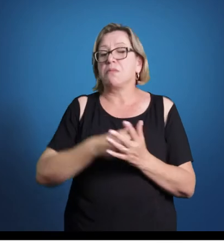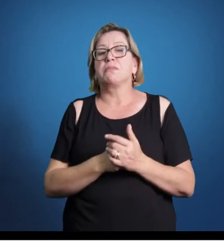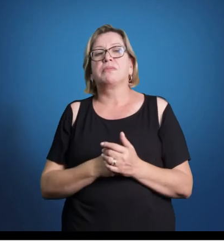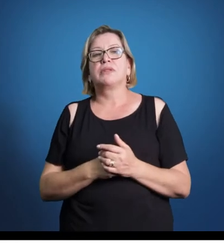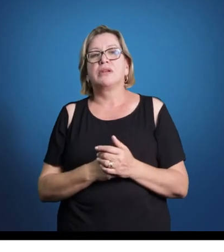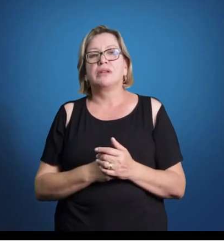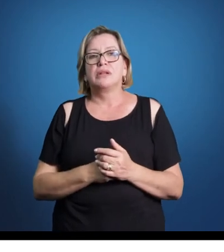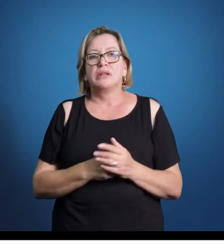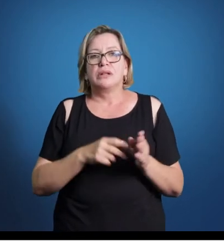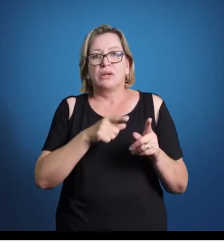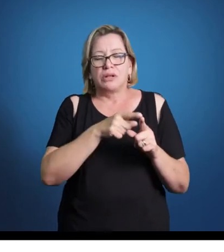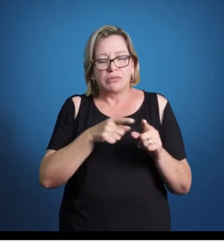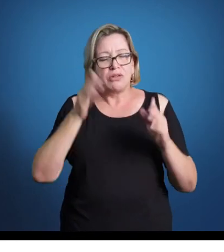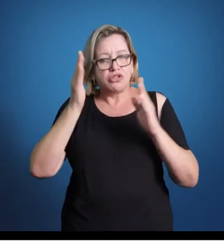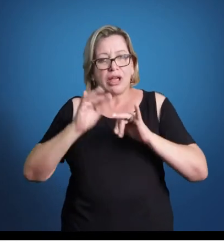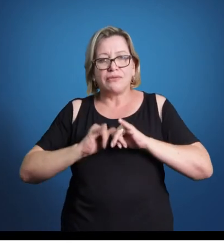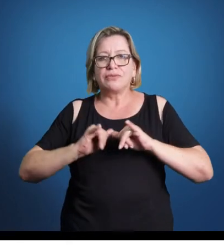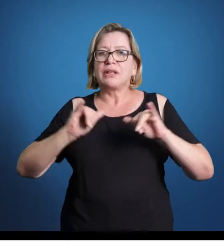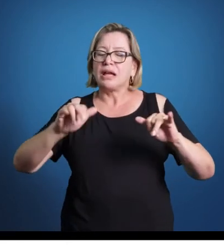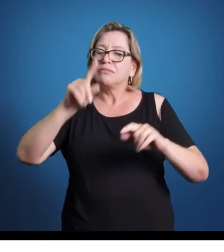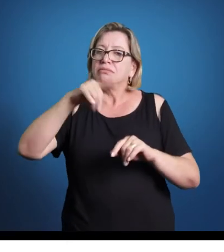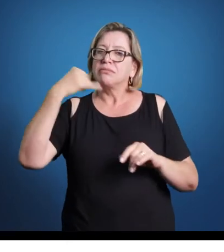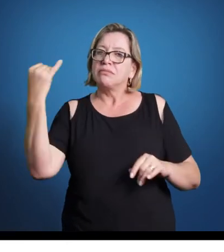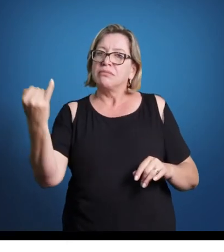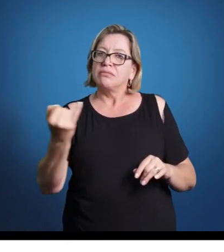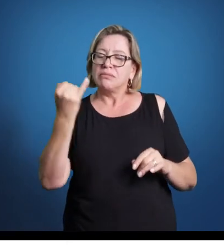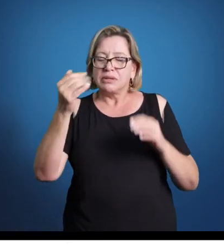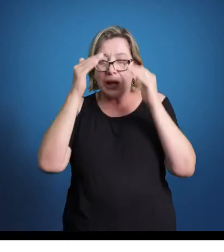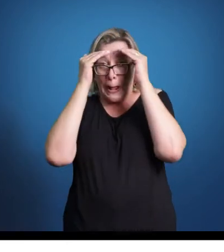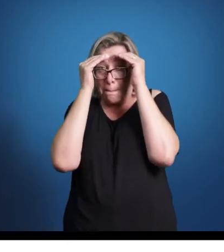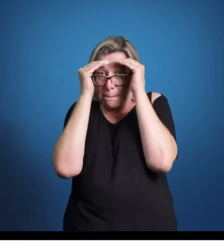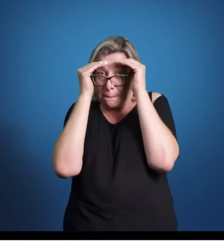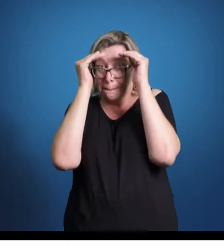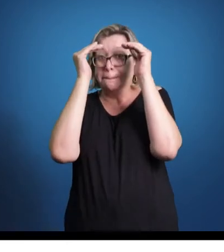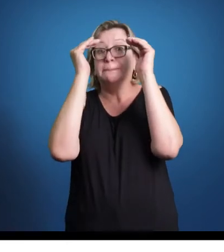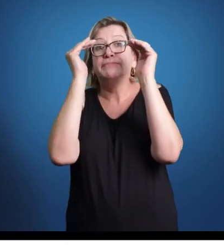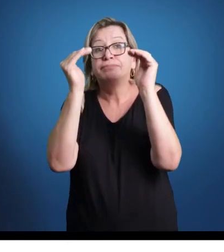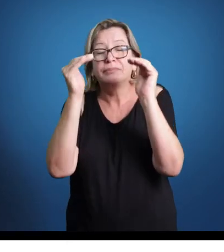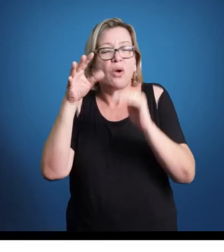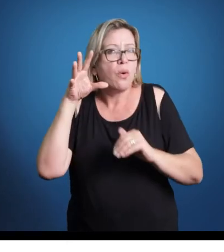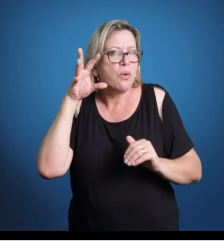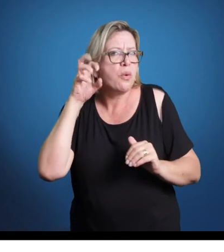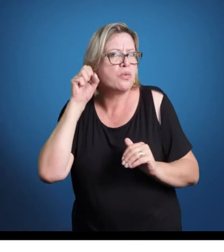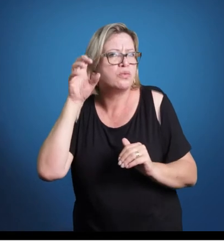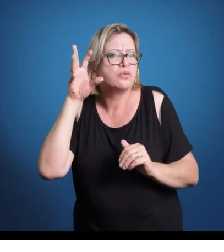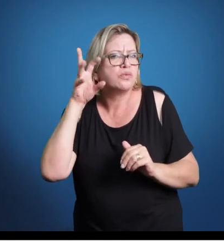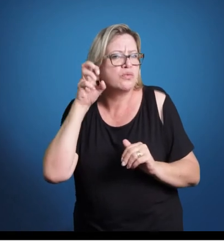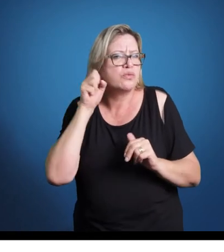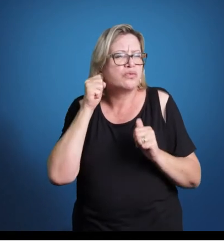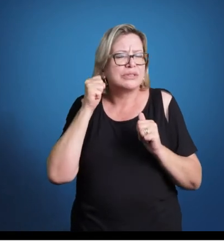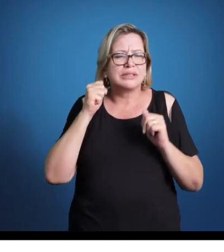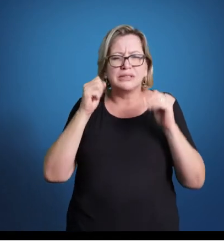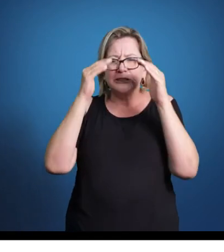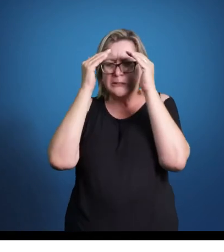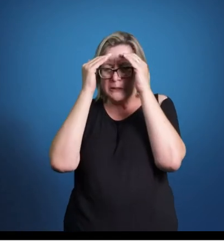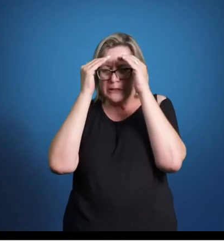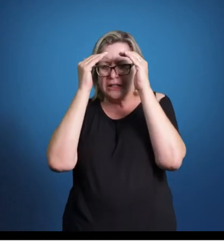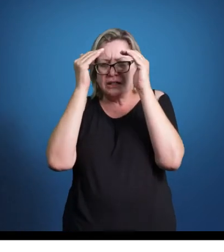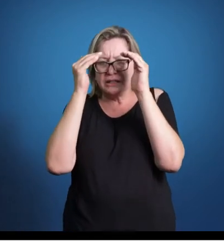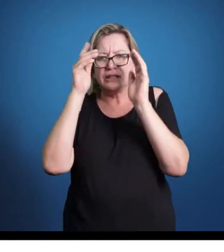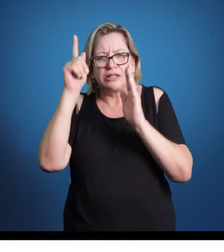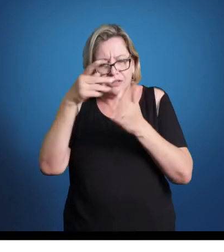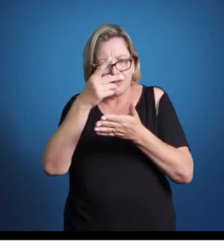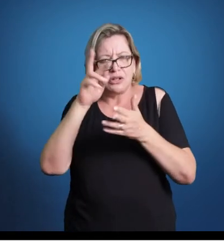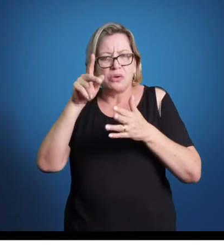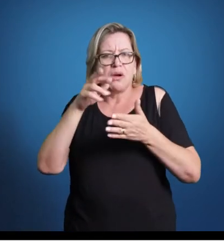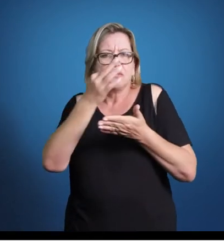Então, dito isso, é importante então ficar atento a isso, ou escutar atentamente, conforme a gente apresenta desde o começo dos